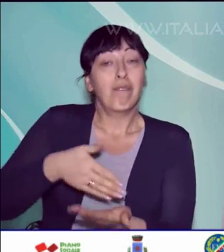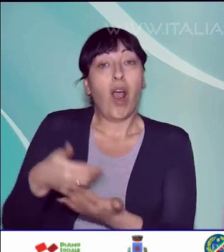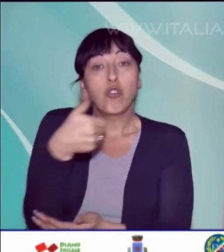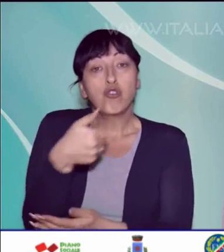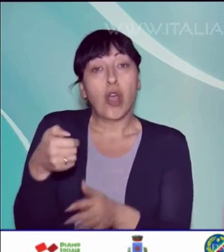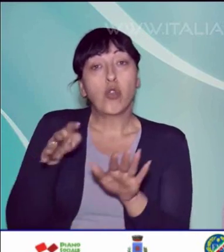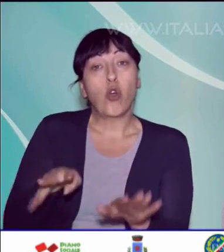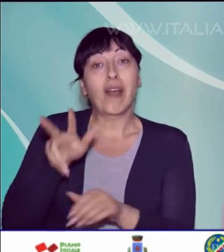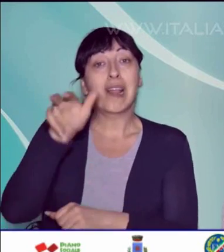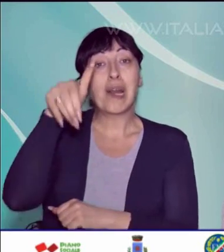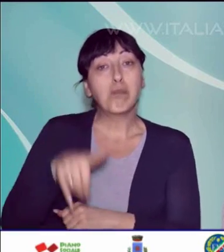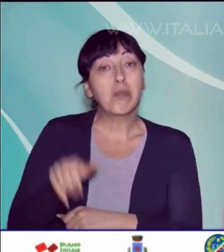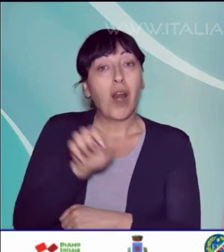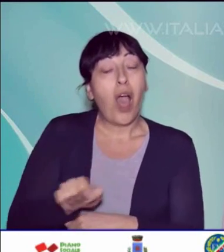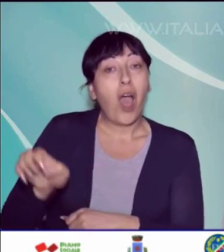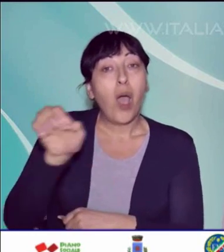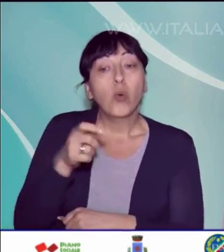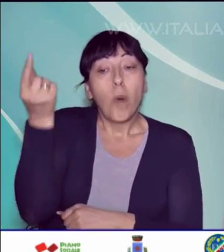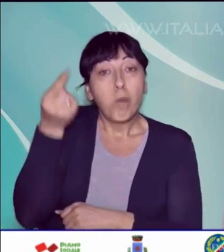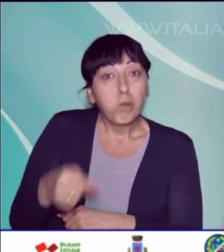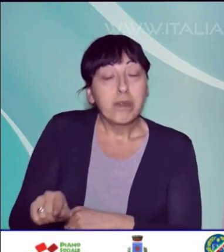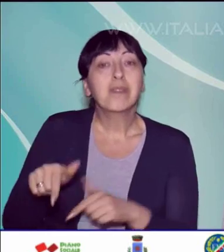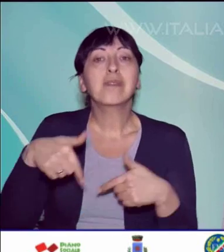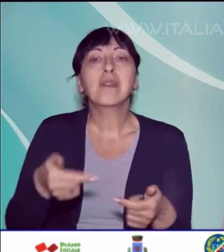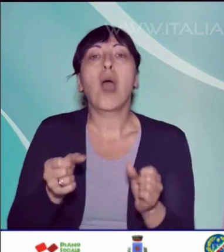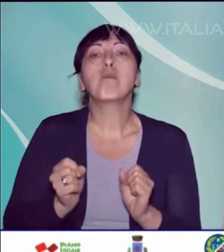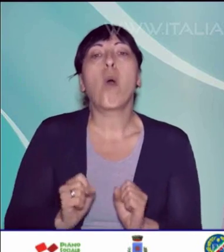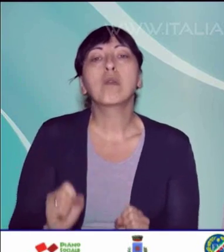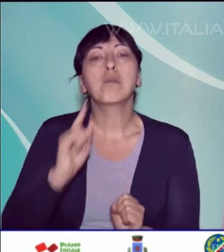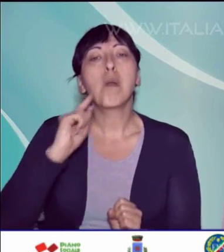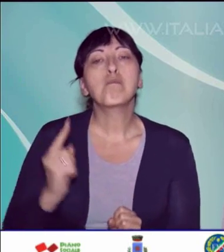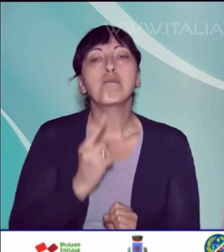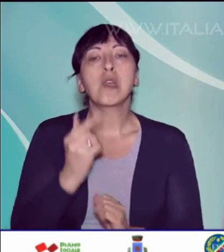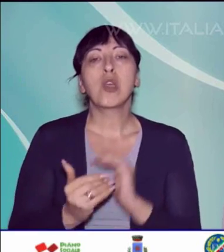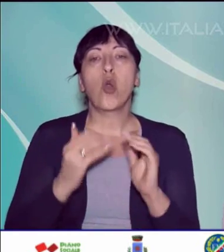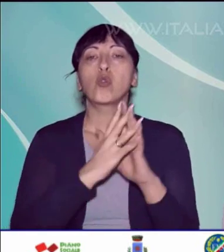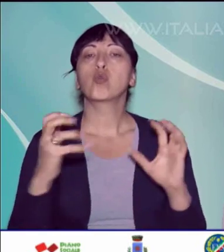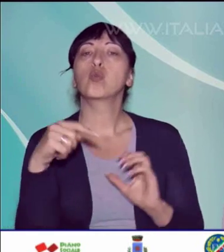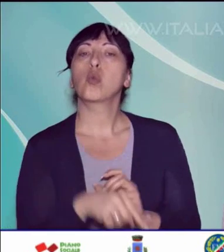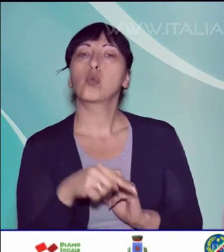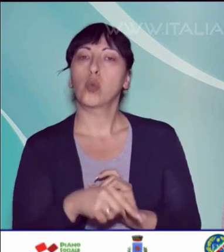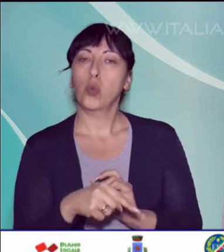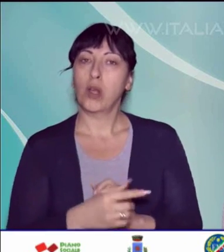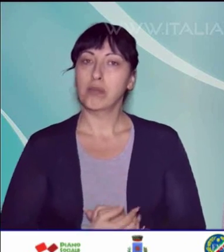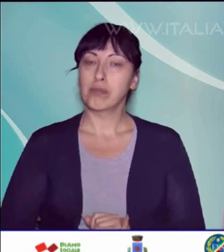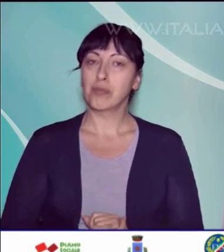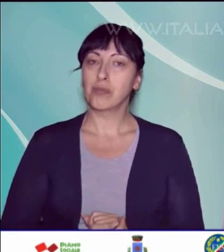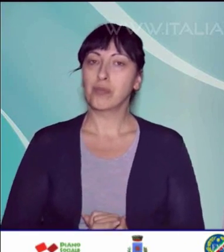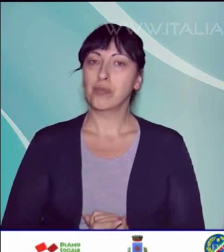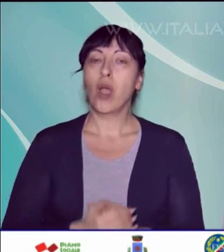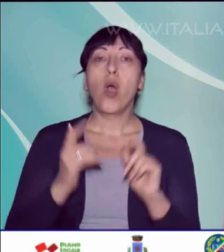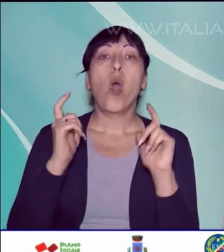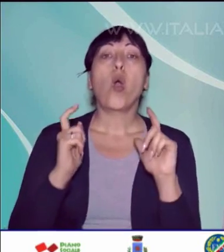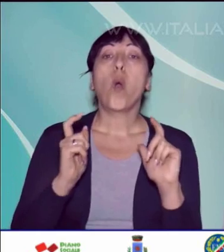193.000 euro permetterà di migliorare ulteriormente la struttura. Il